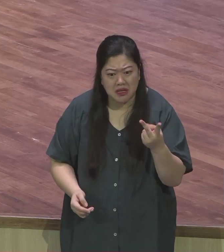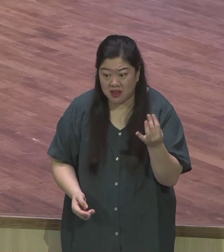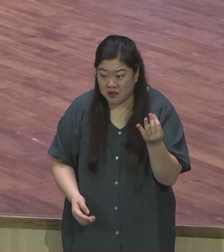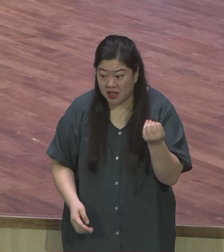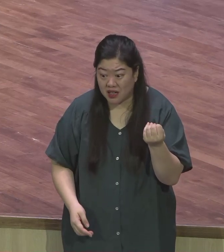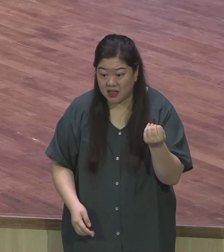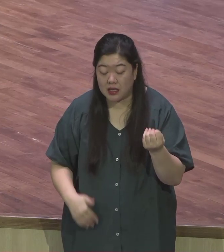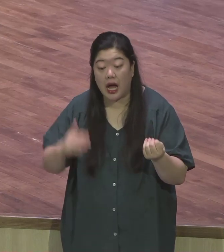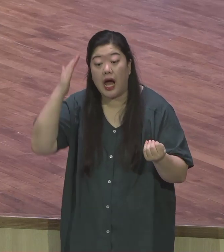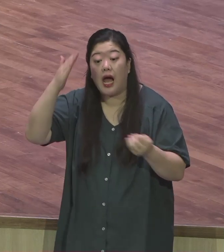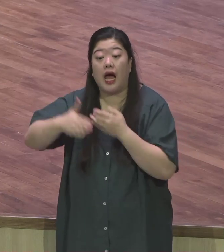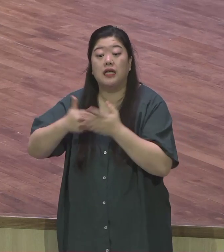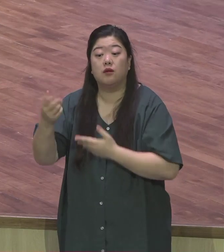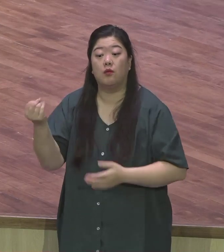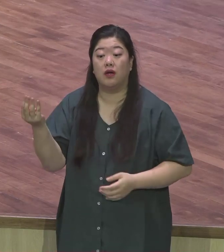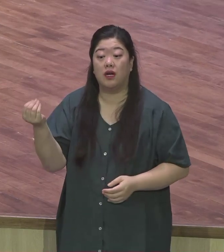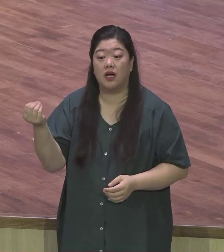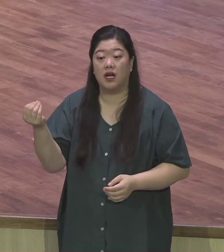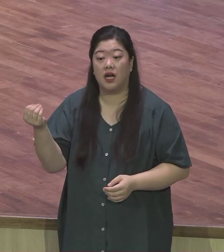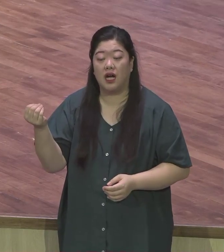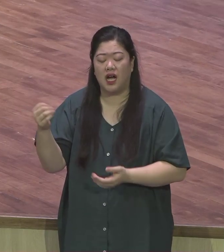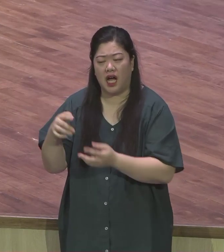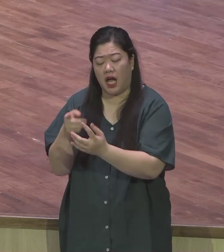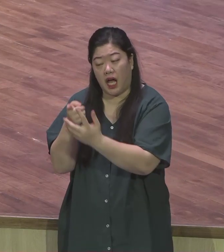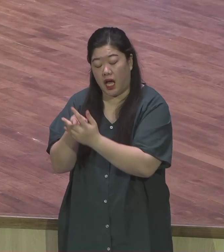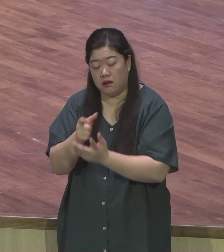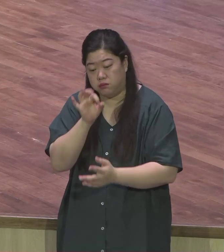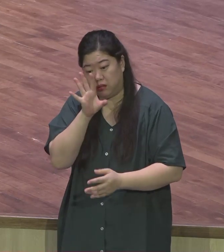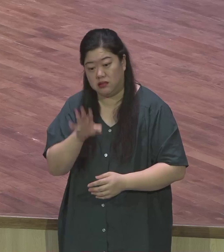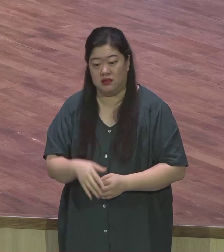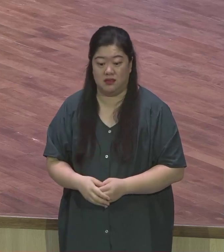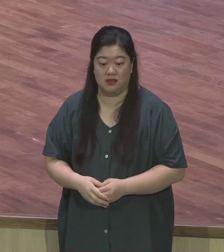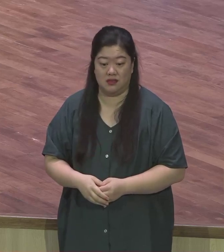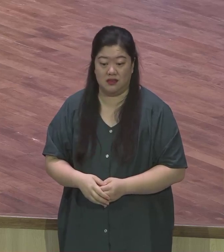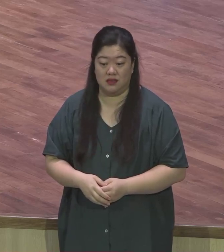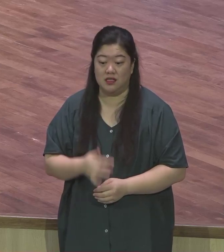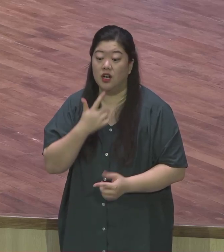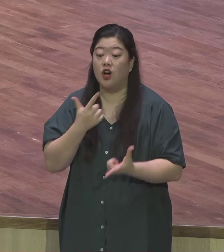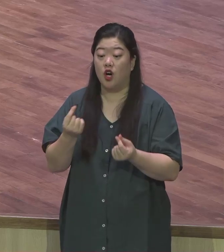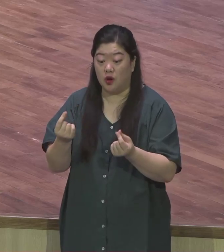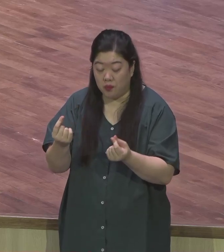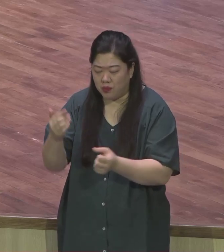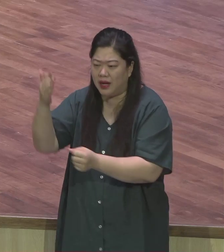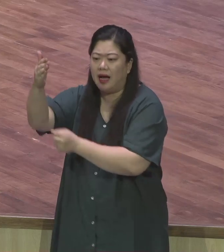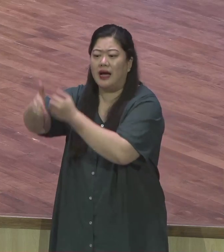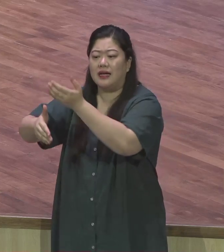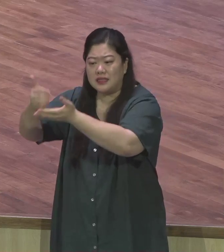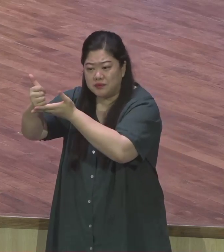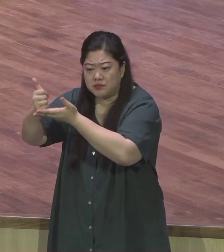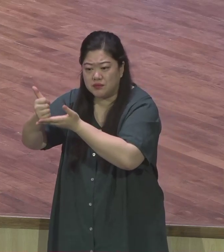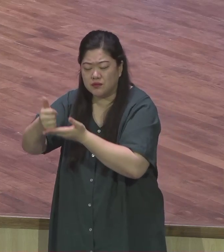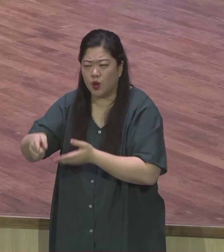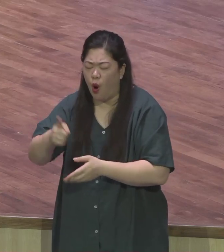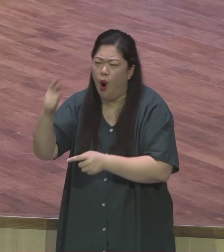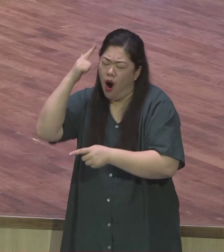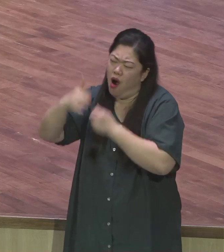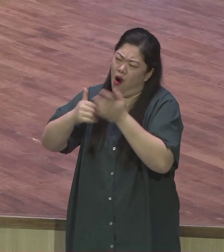해결하려고 하는 그로 말미암아 사실 가장 확실한 하나님의 약속의 말씀을 놓치고 살아갈 때가 너무도 많이 있습니다